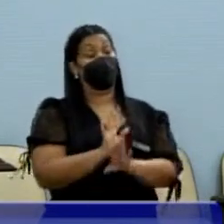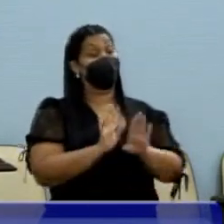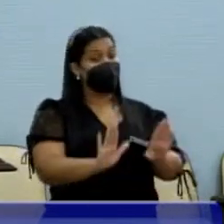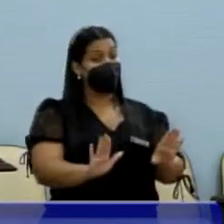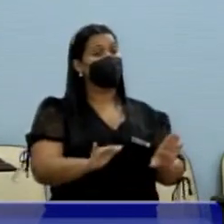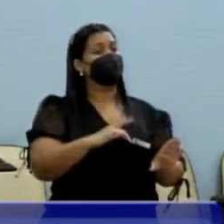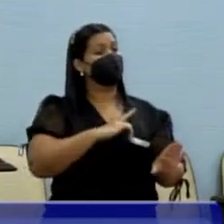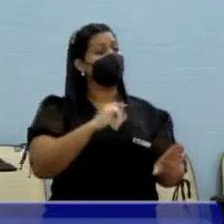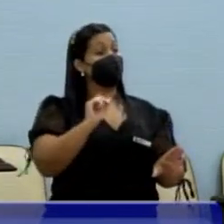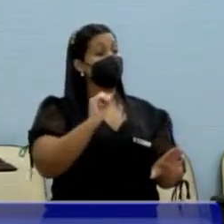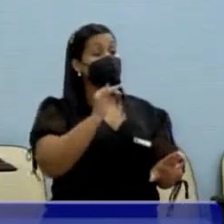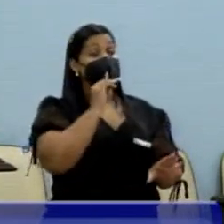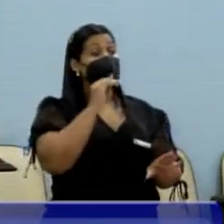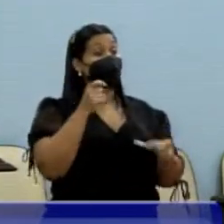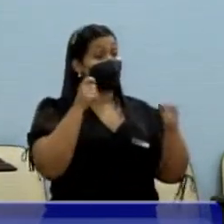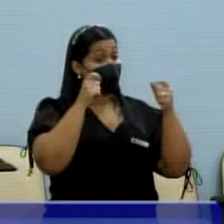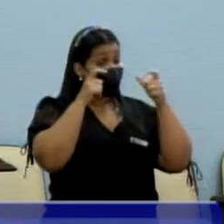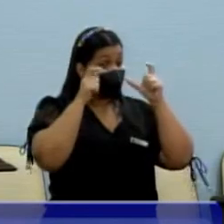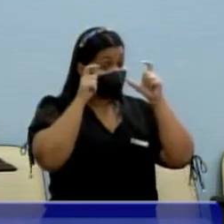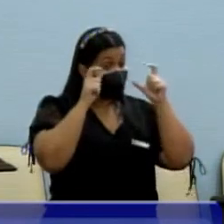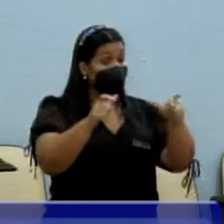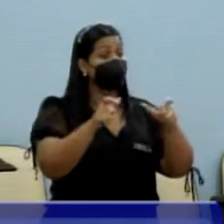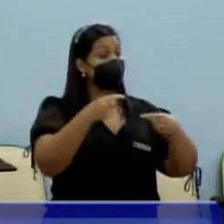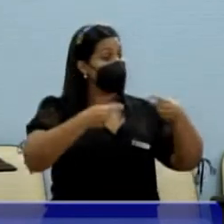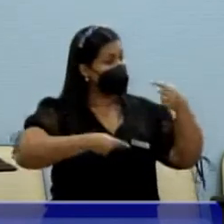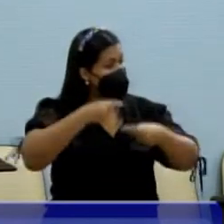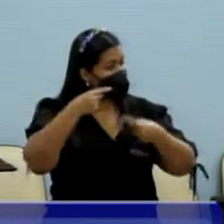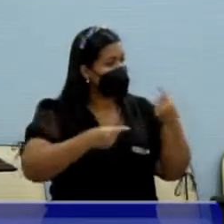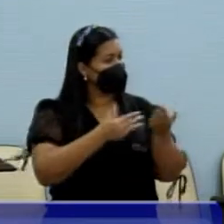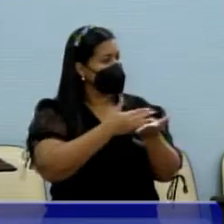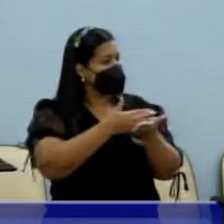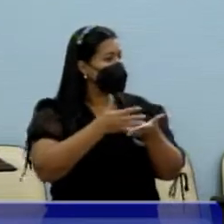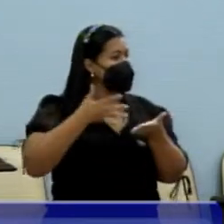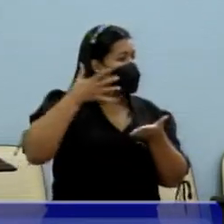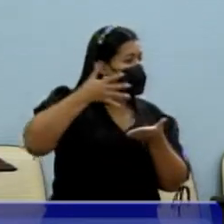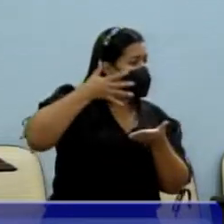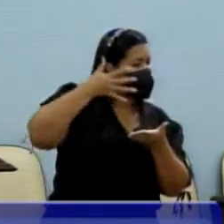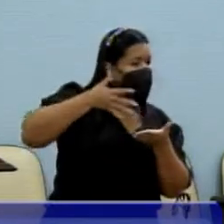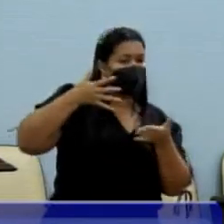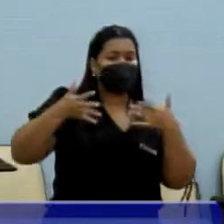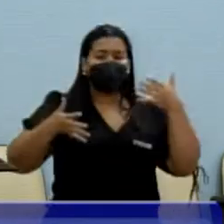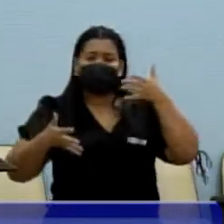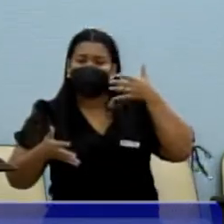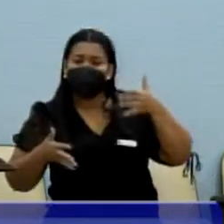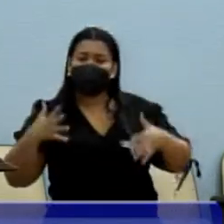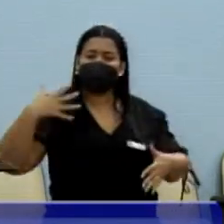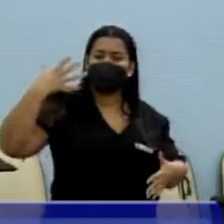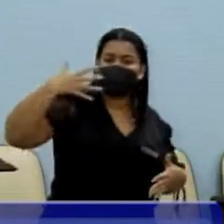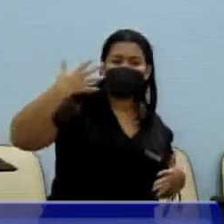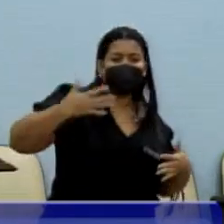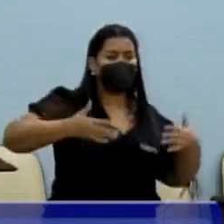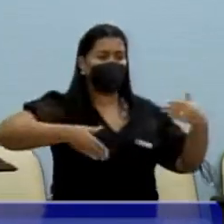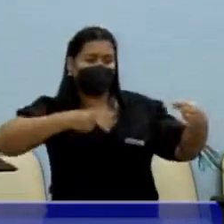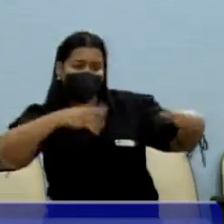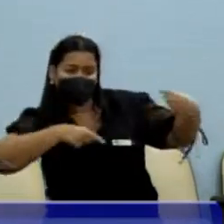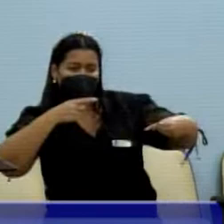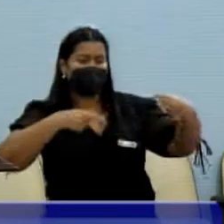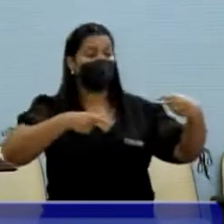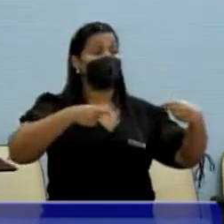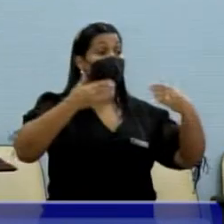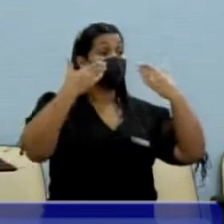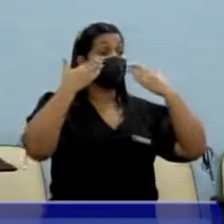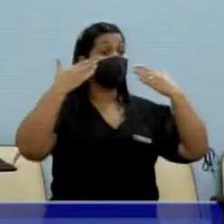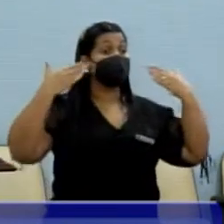da pressão política, de colocar o debate de uma maneira mais pública,